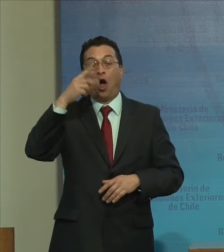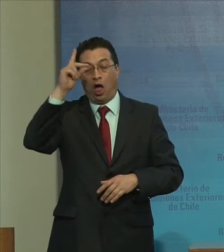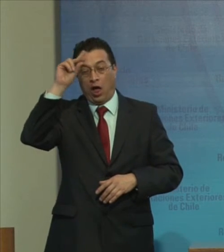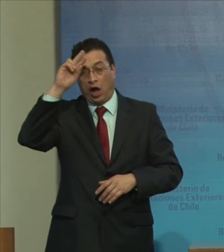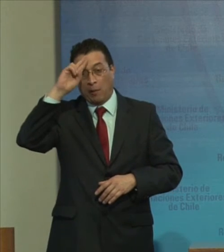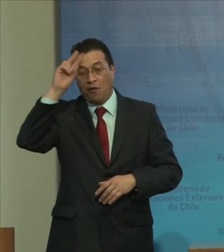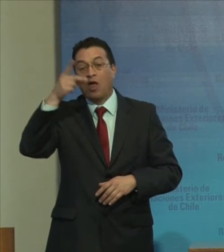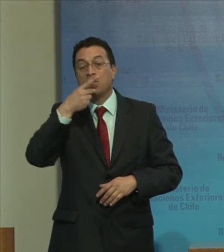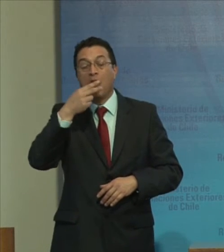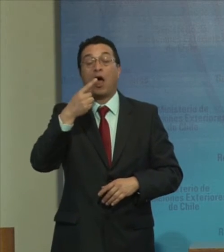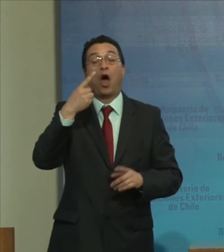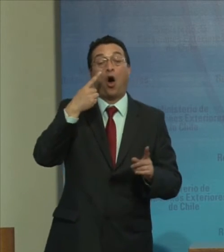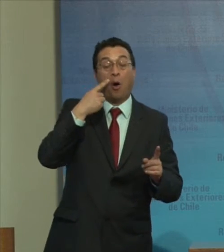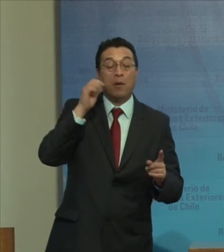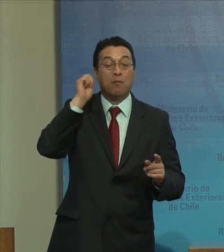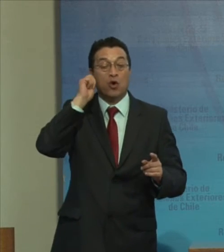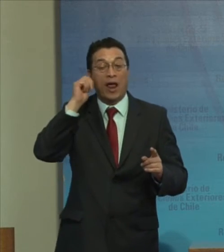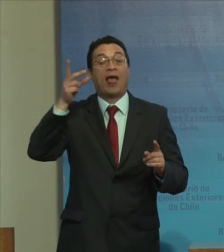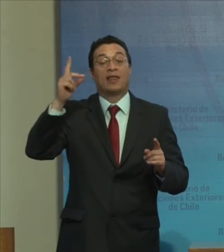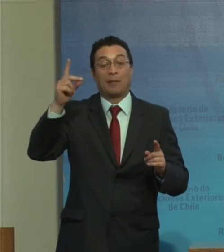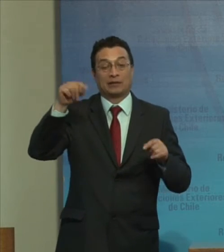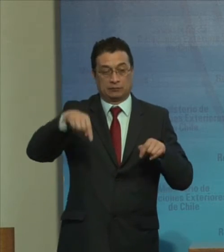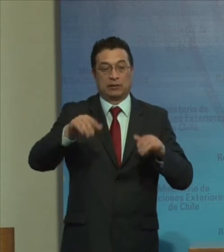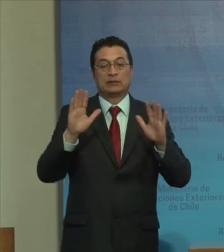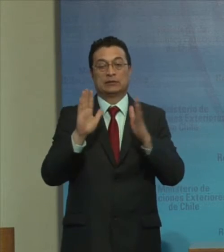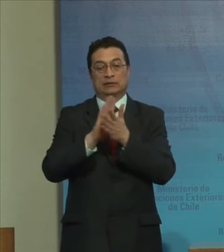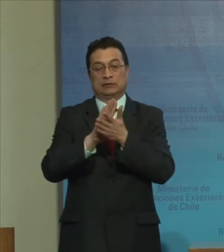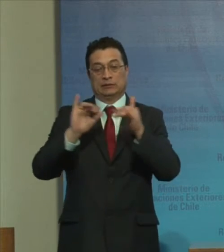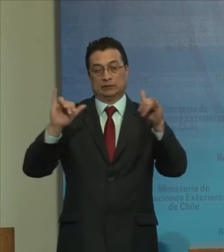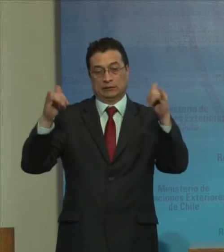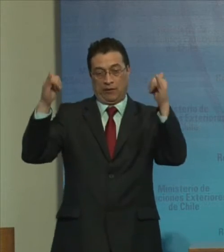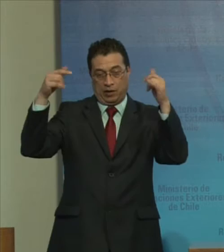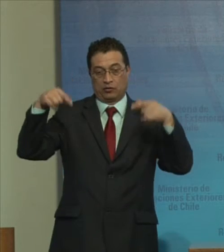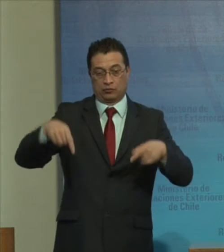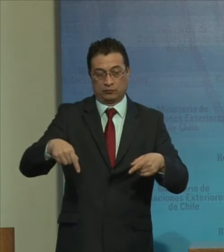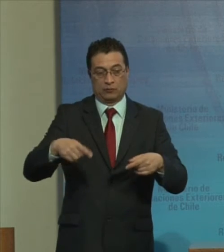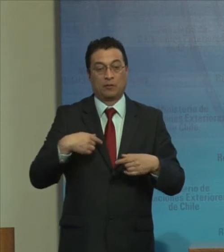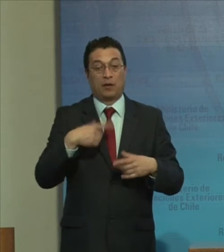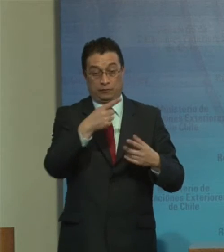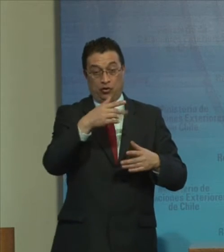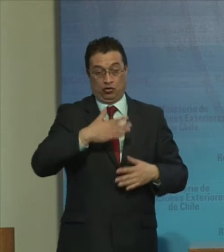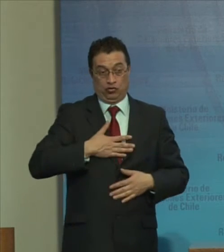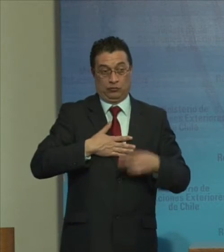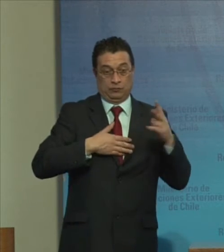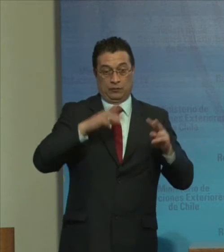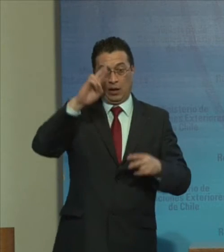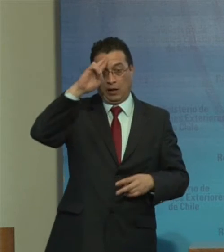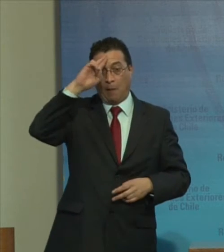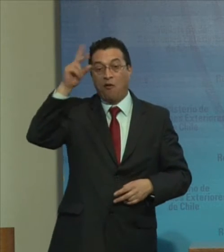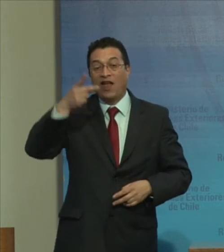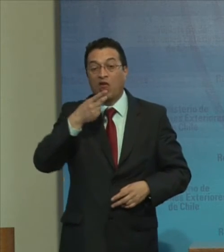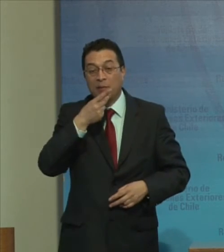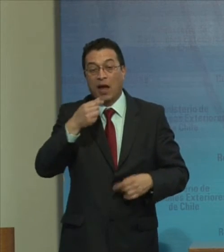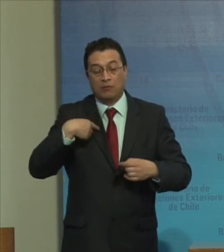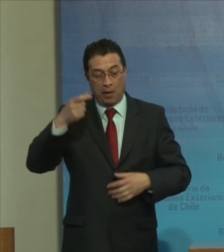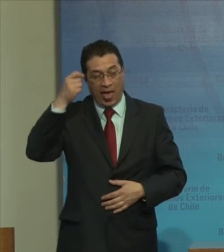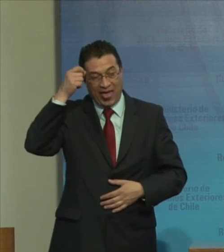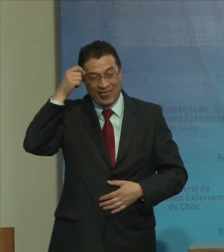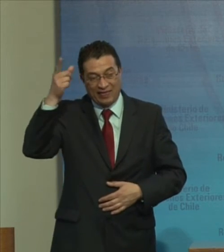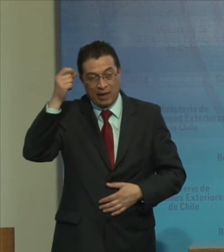Dominicanos Con discapacidad En esta Conmemoración Desde la República Dominicana Entendemos